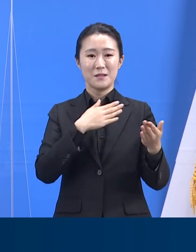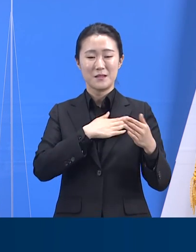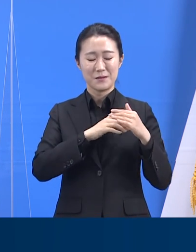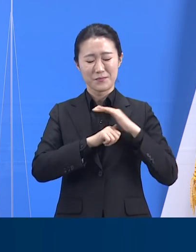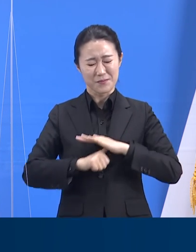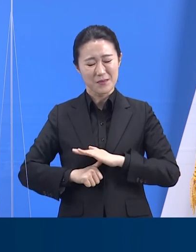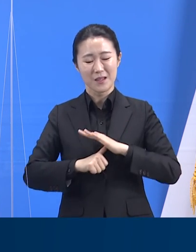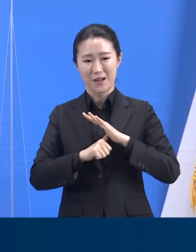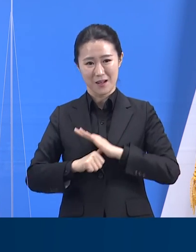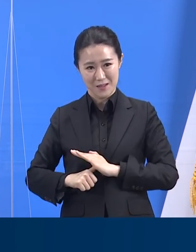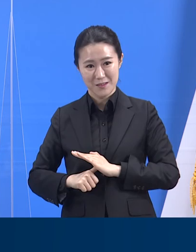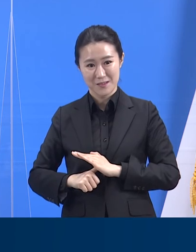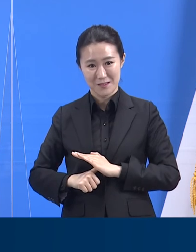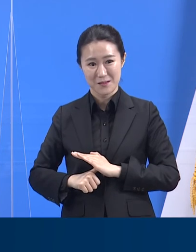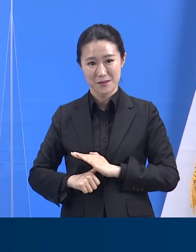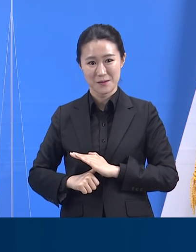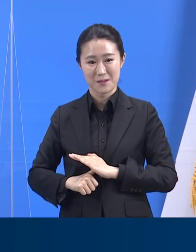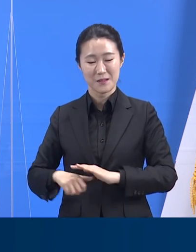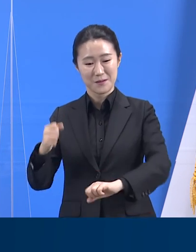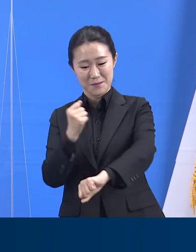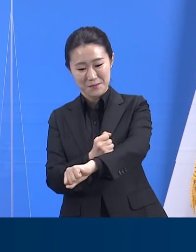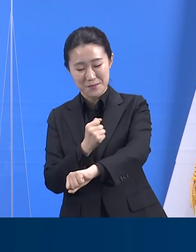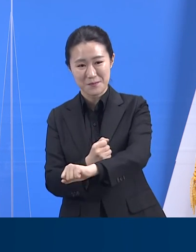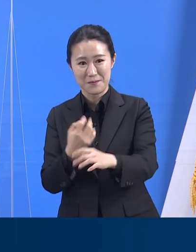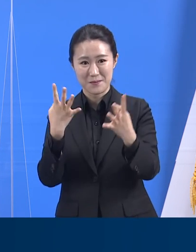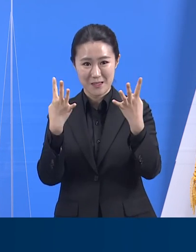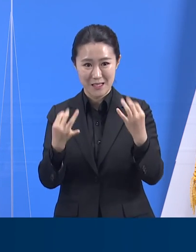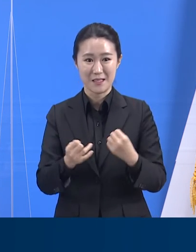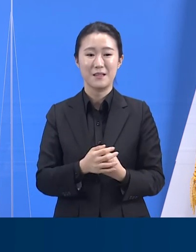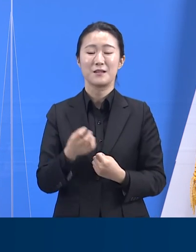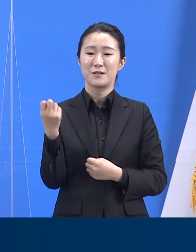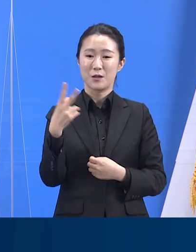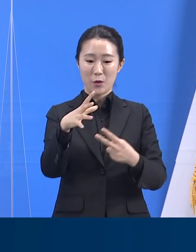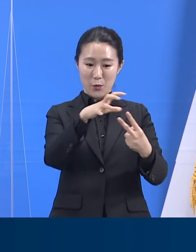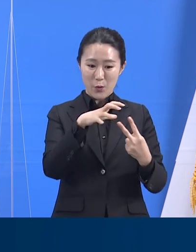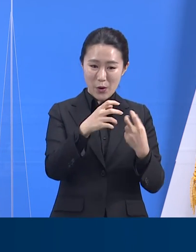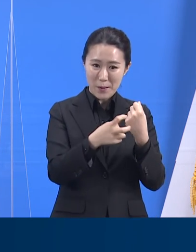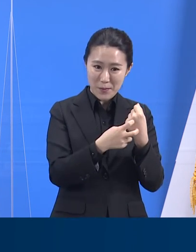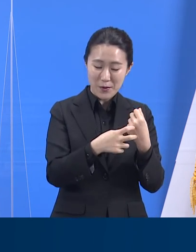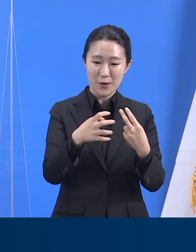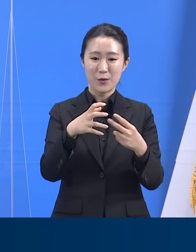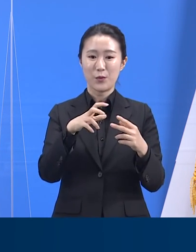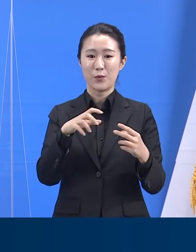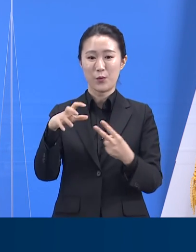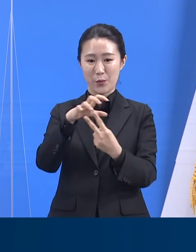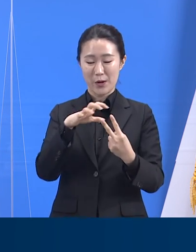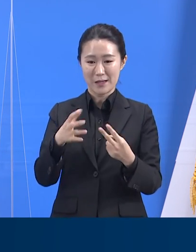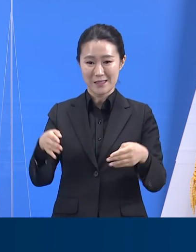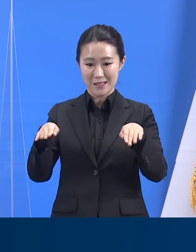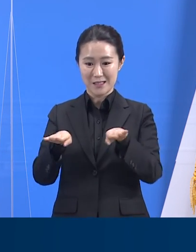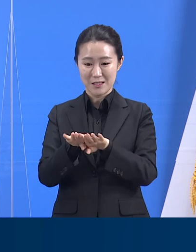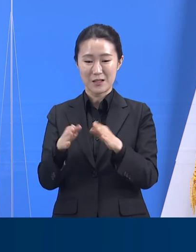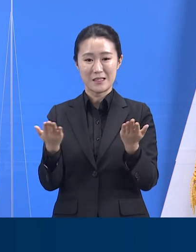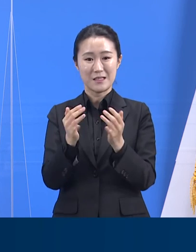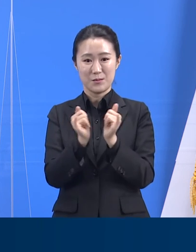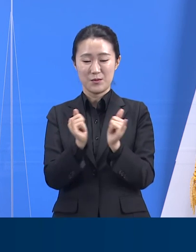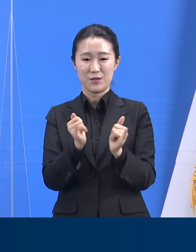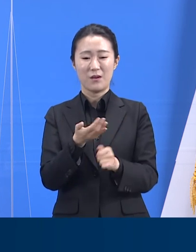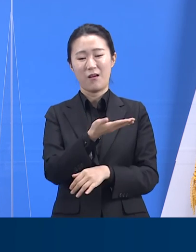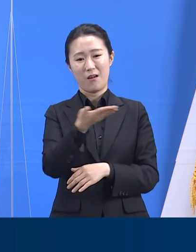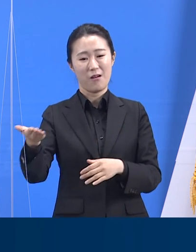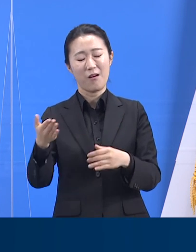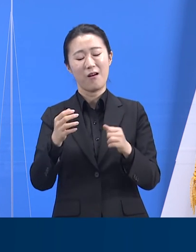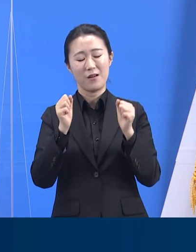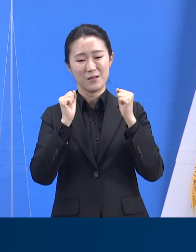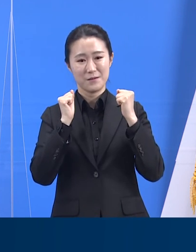곤란과 고통이 컸던 요양병원 요양시설 관계자분들께도 지지와 응원의 마음을 전합니다. 이번